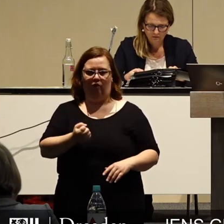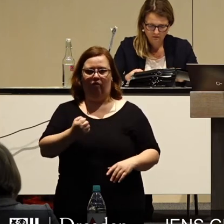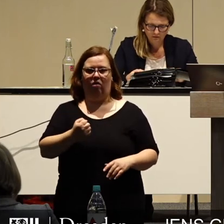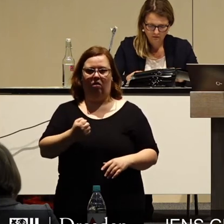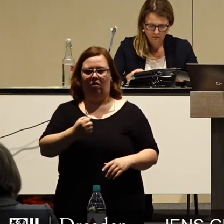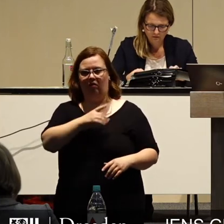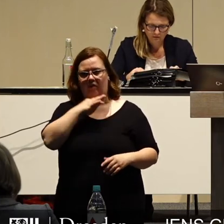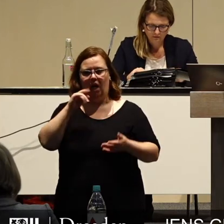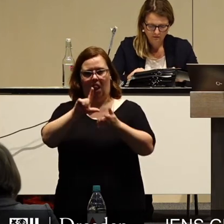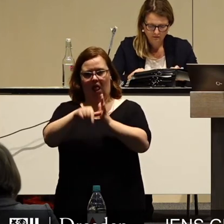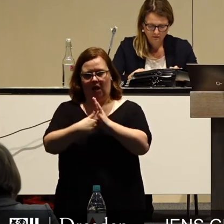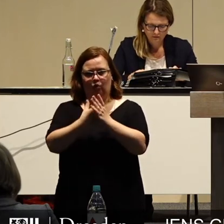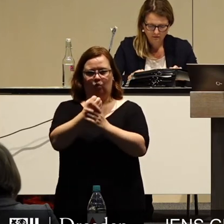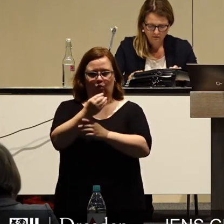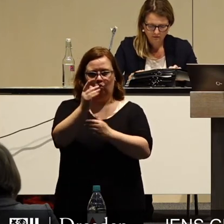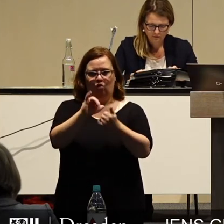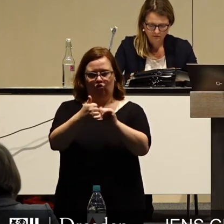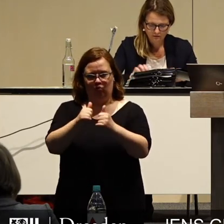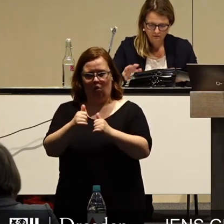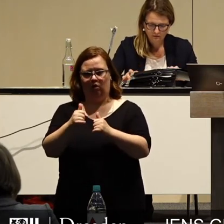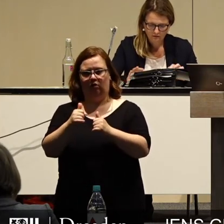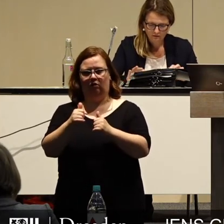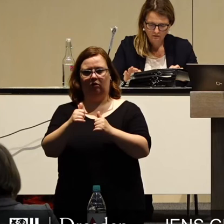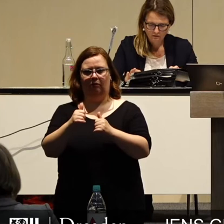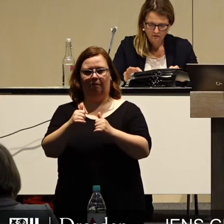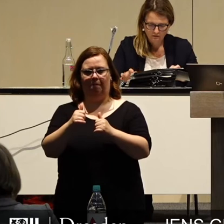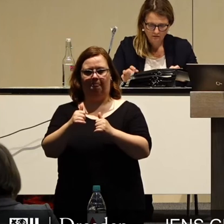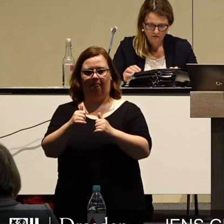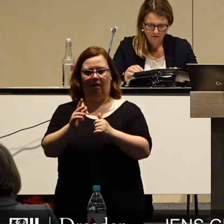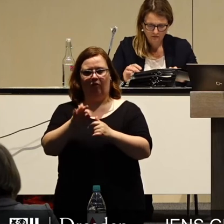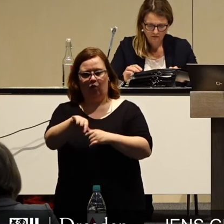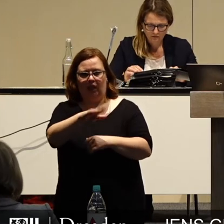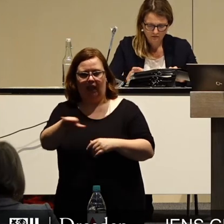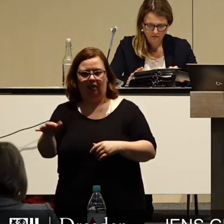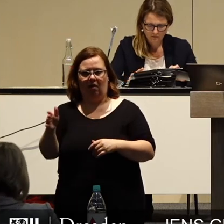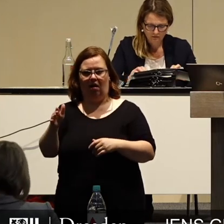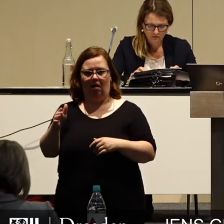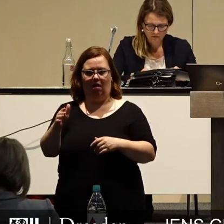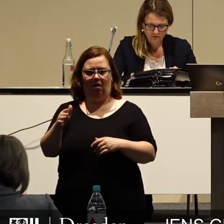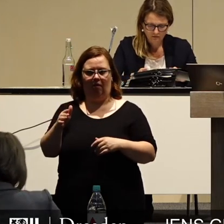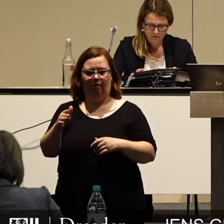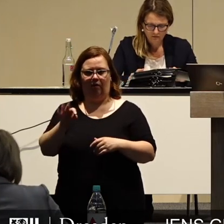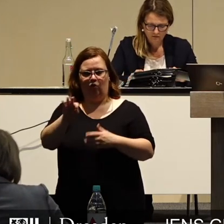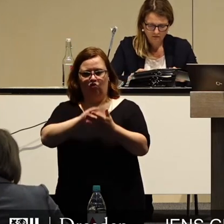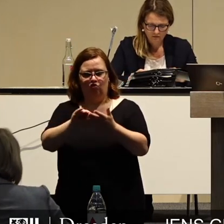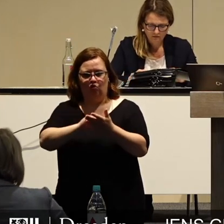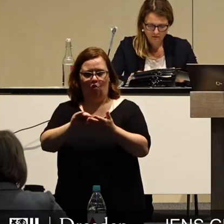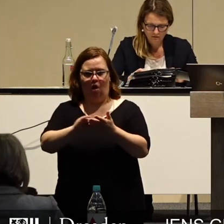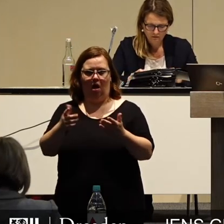viele Leistungen in Kultur, in Sport und in Maßnahmen für Kinder, für Schüler